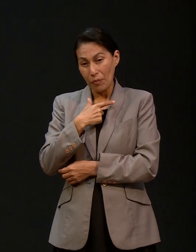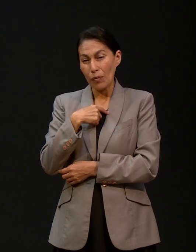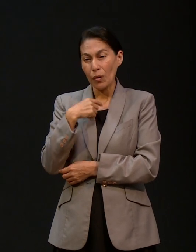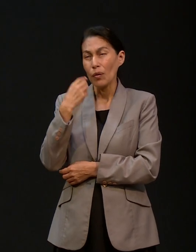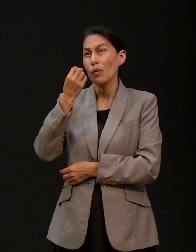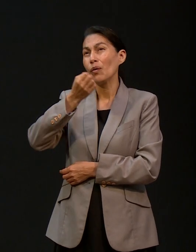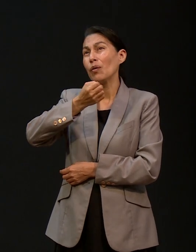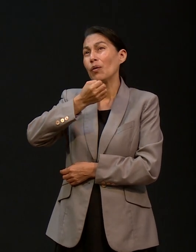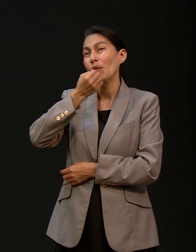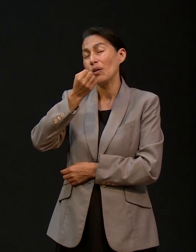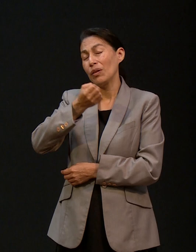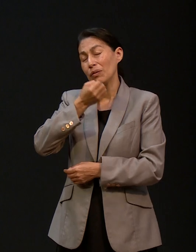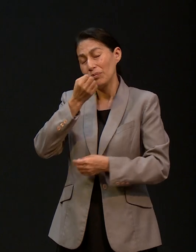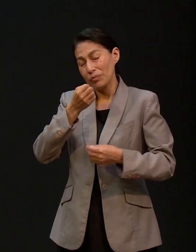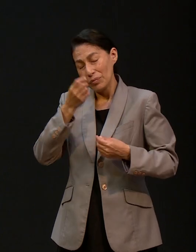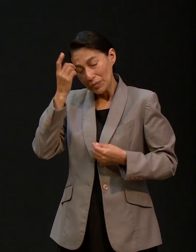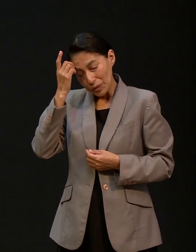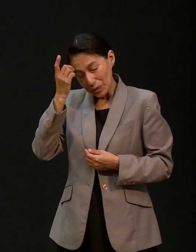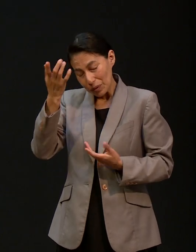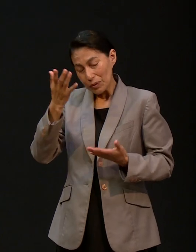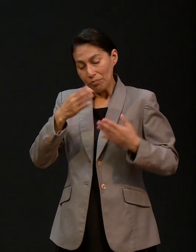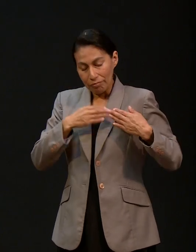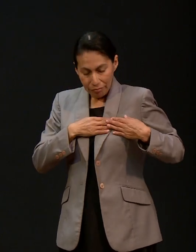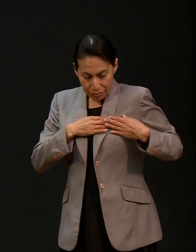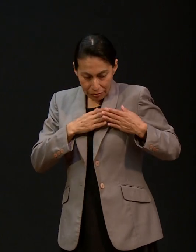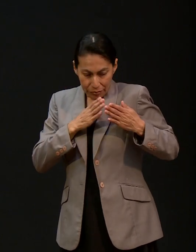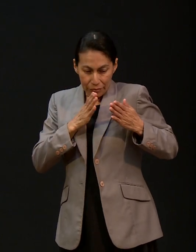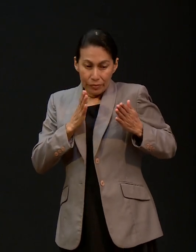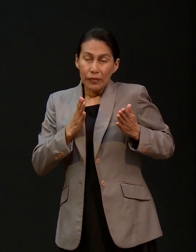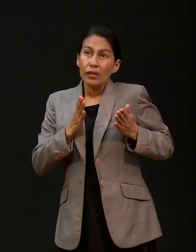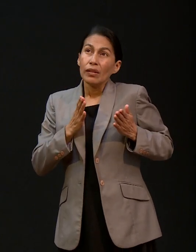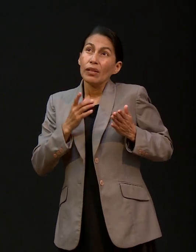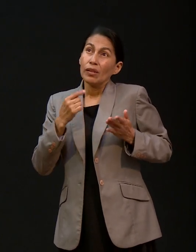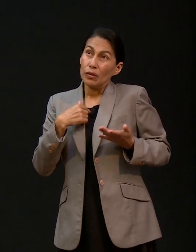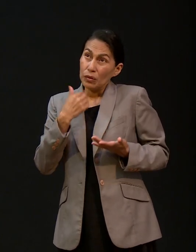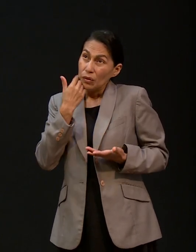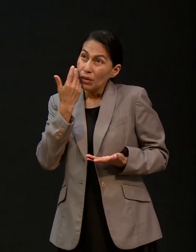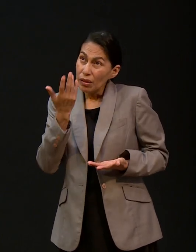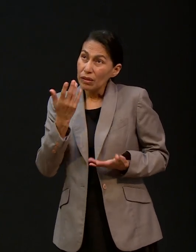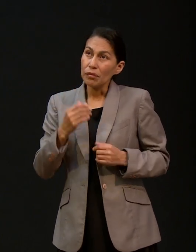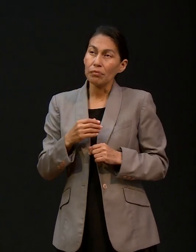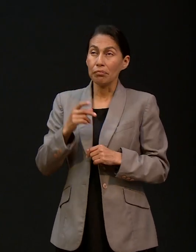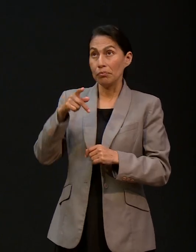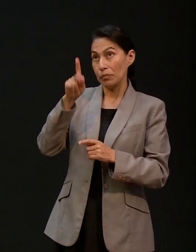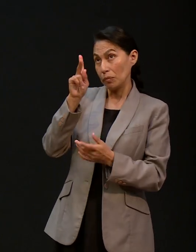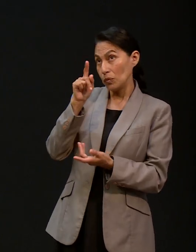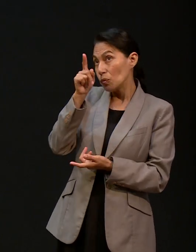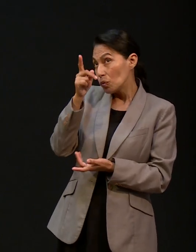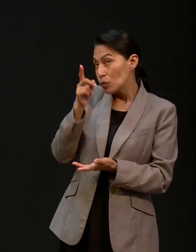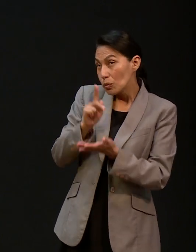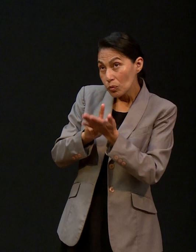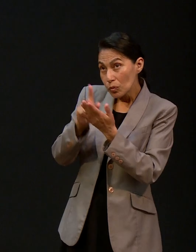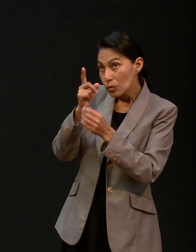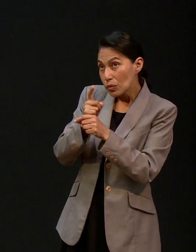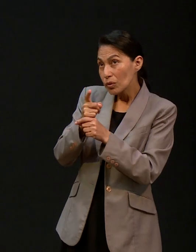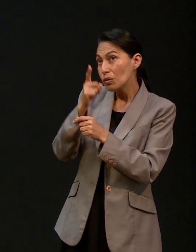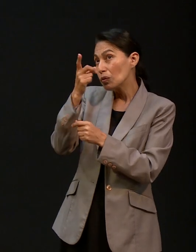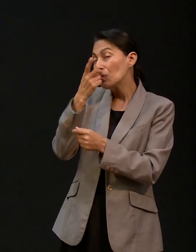Señor, le coloqué, le abrí mi corazón a Dios y le dije, esto es lo que yo quisiera hacer. Pero tú, sea tu voluntad,